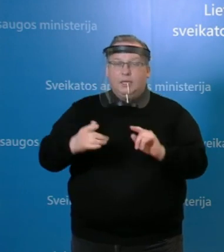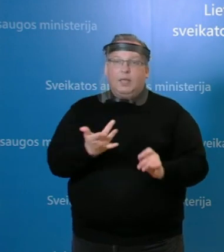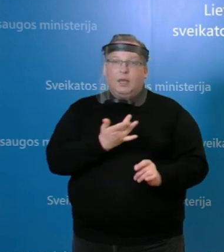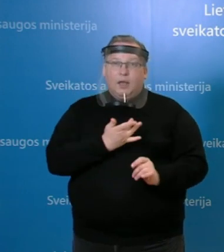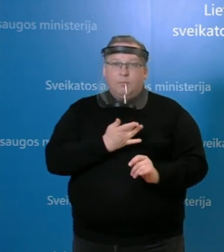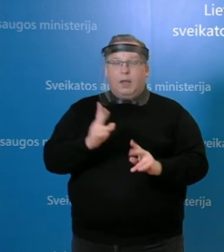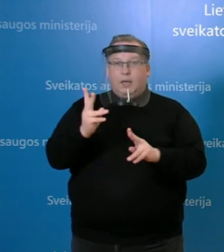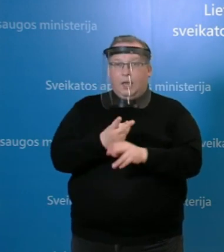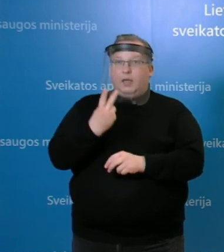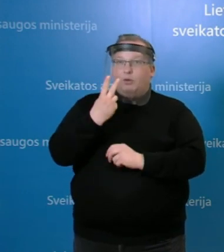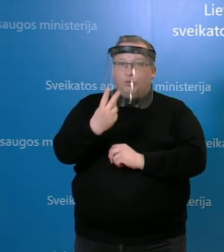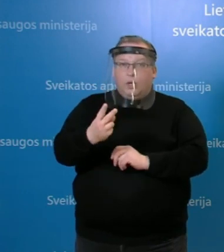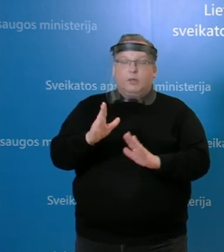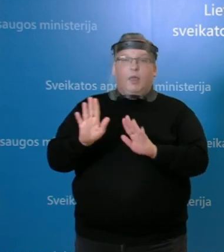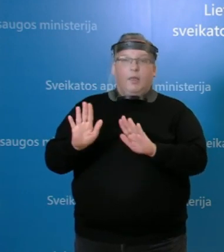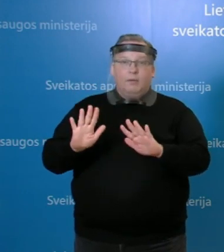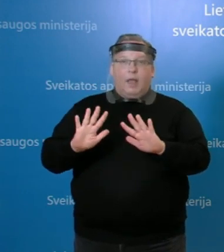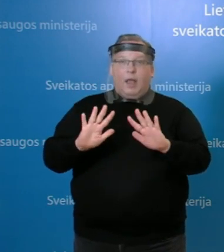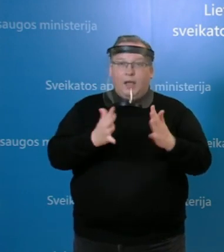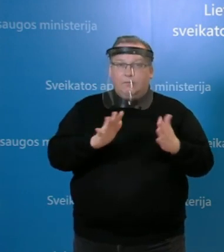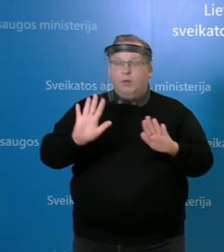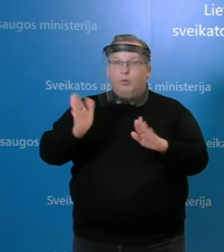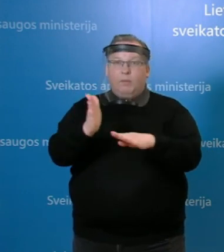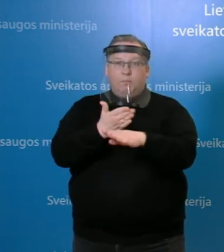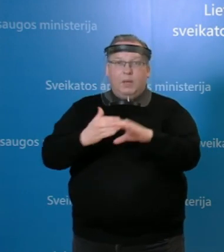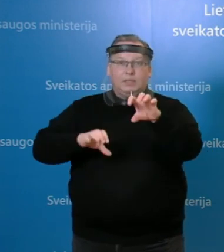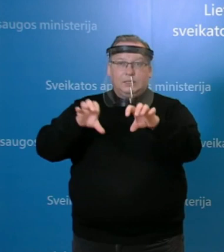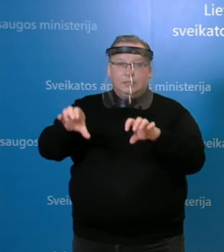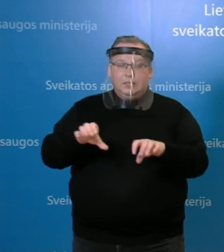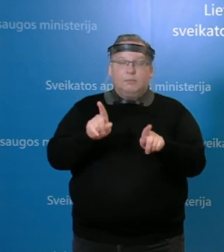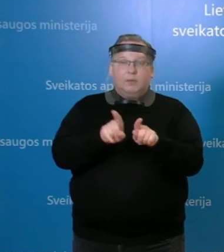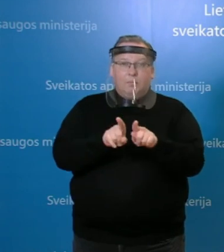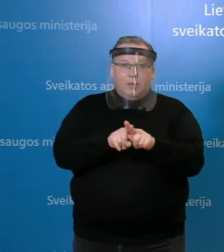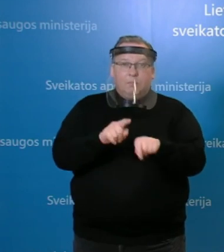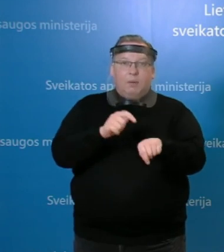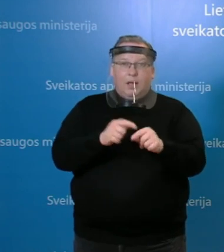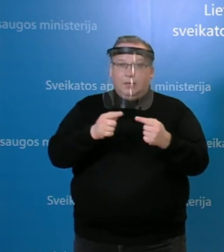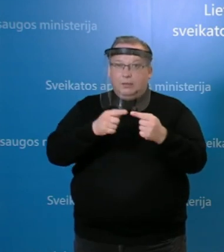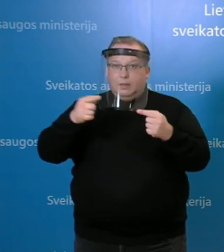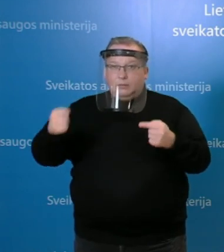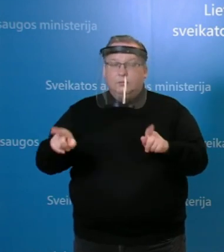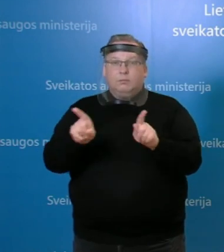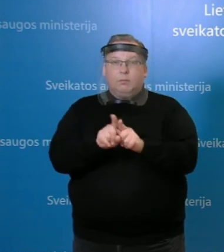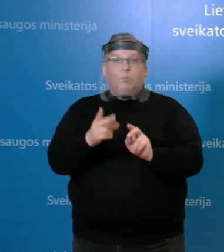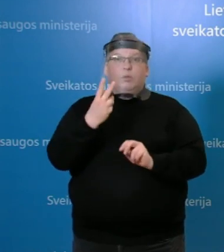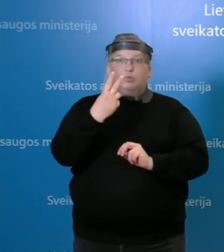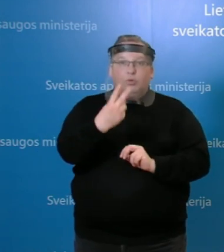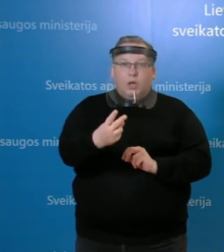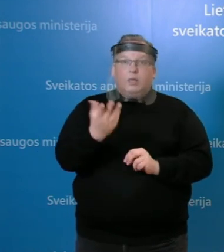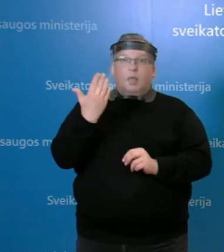vertinti epideminę kreivę, tai yra atveju pasiskirstama pagal laiką. Taip pat pasižiūrėti, kiek yra